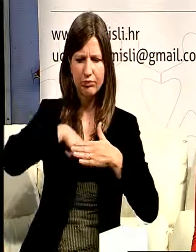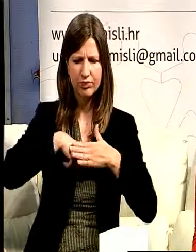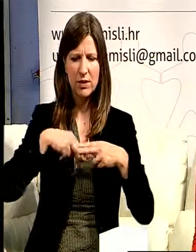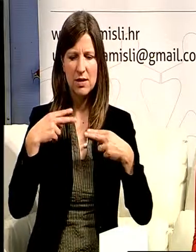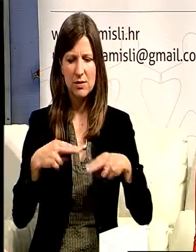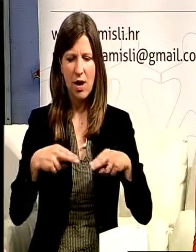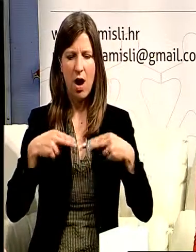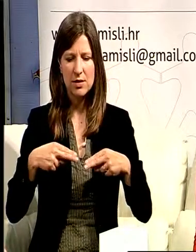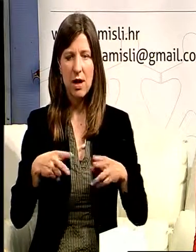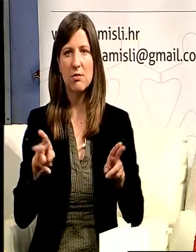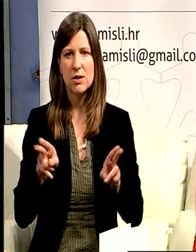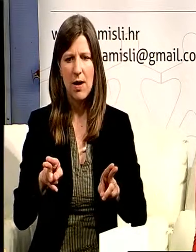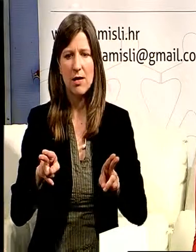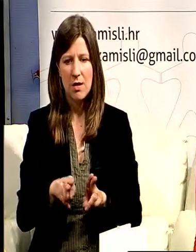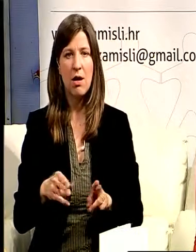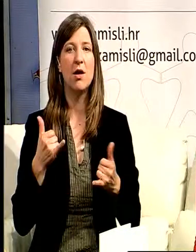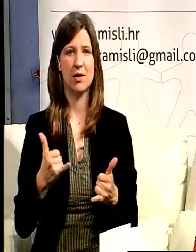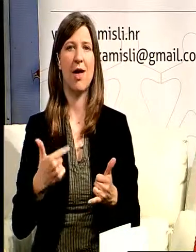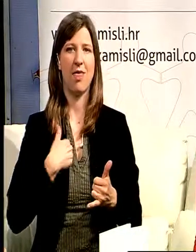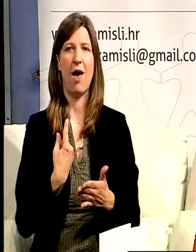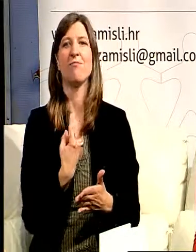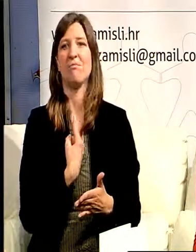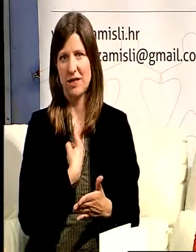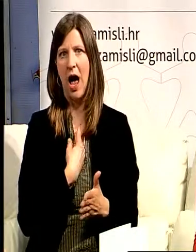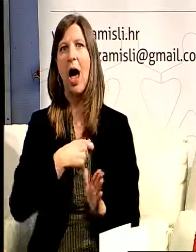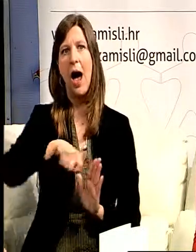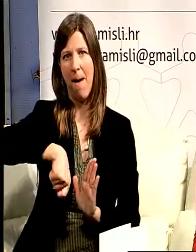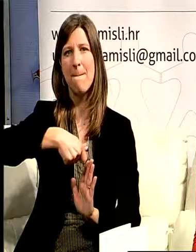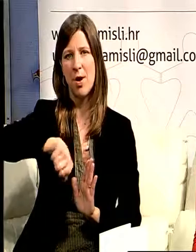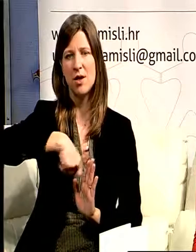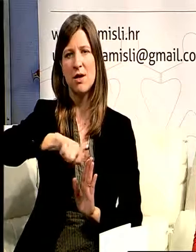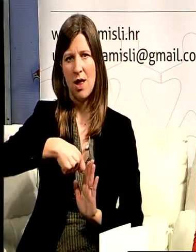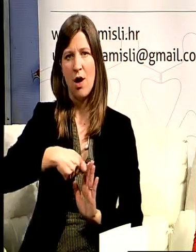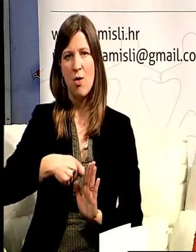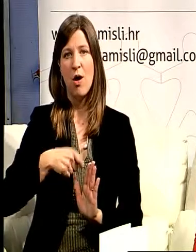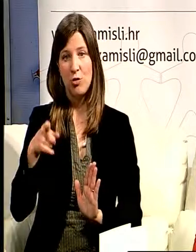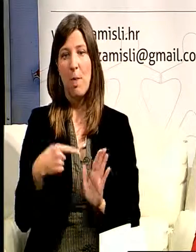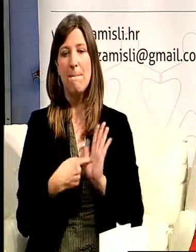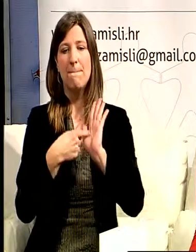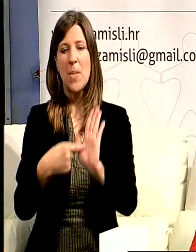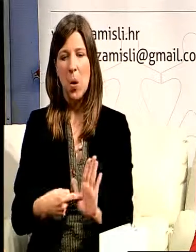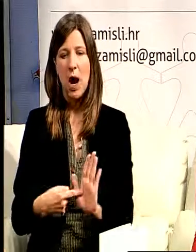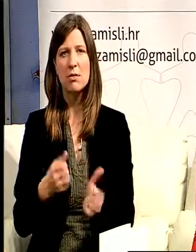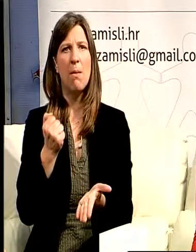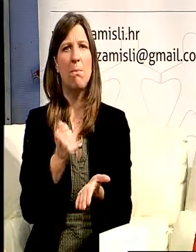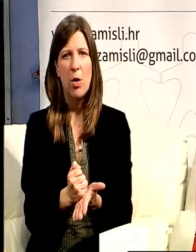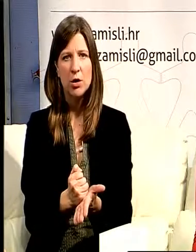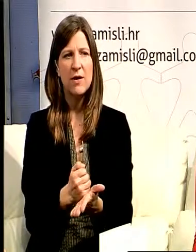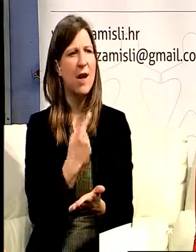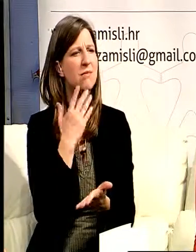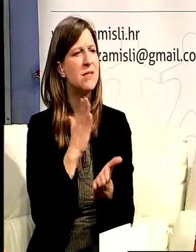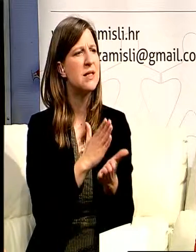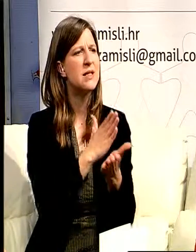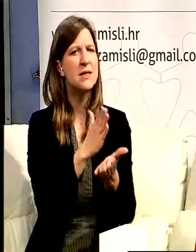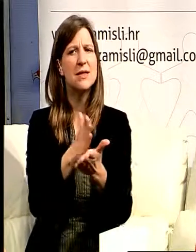sve to s ponosom mogu rezi da samostalno kuham. Mislim da je to zapravo potvrda da za svaku osobu postoji